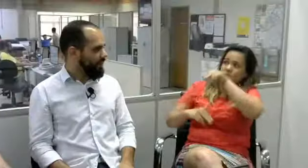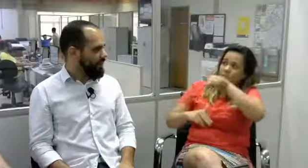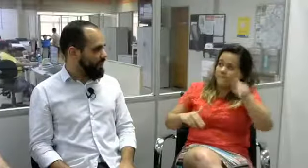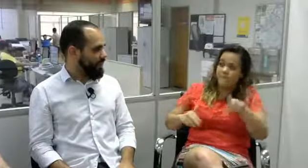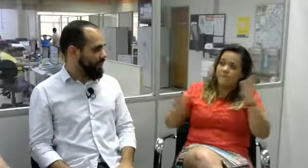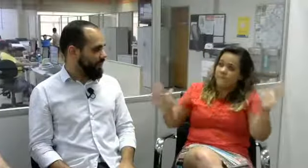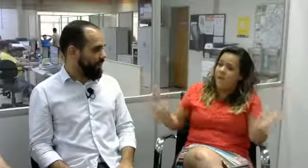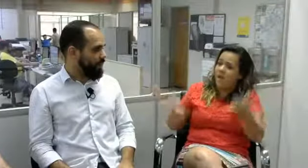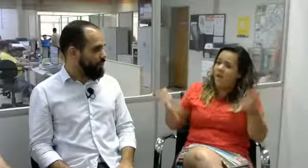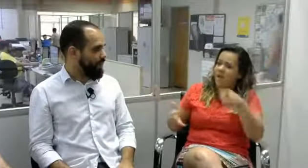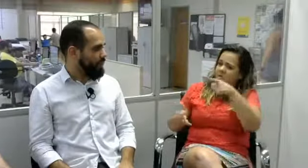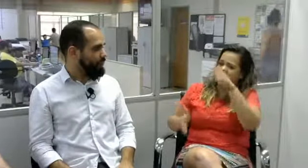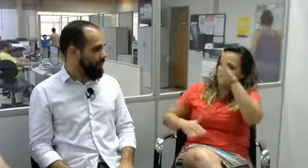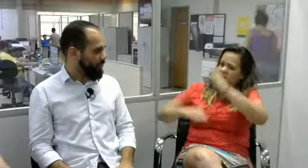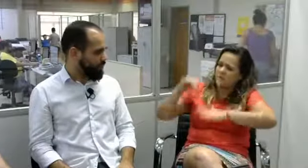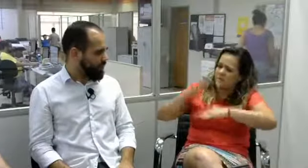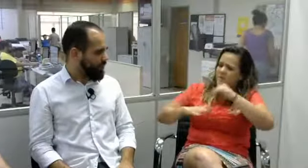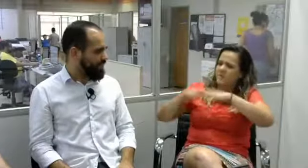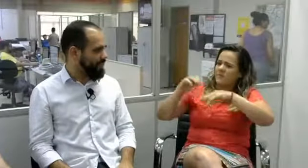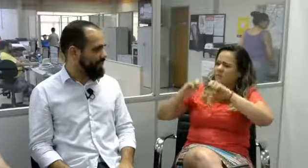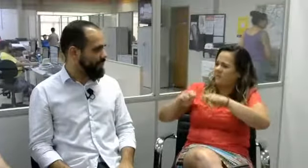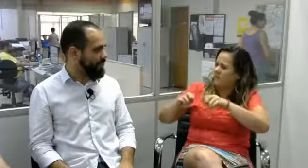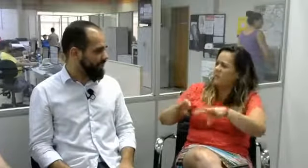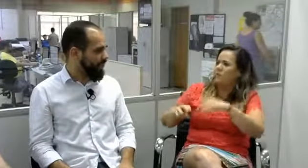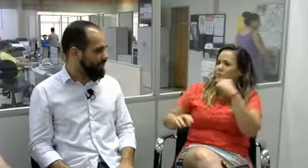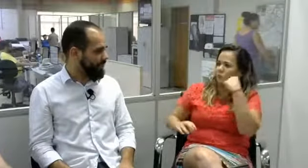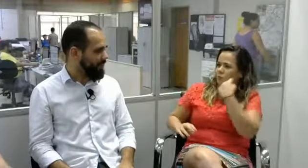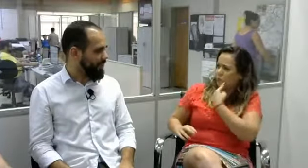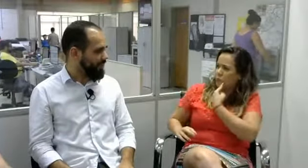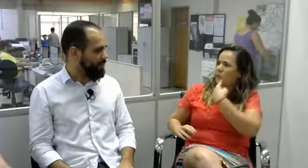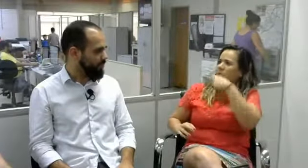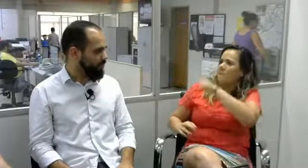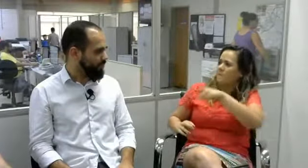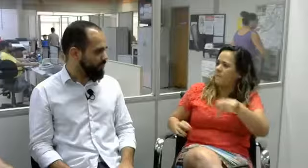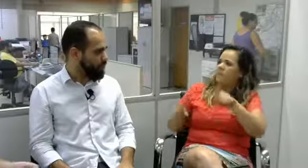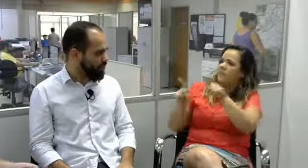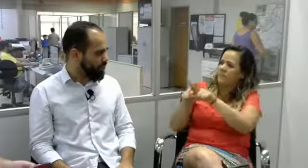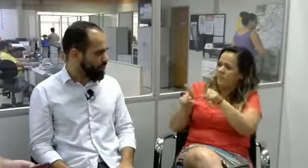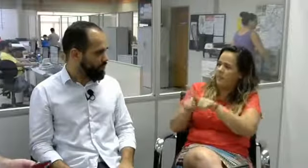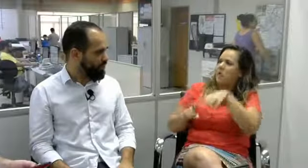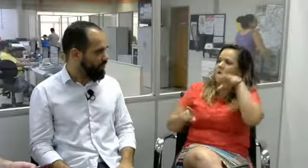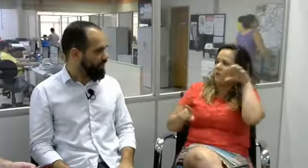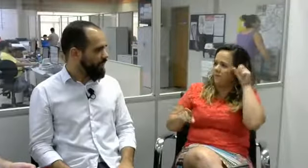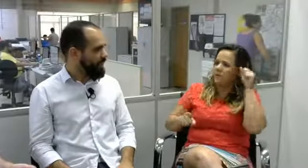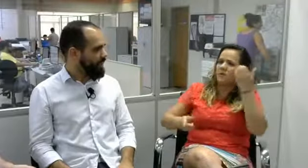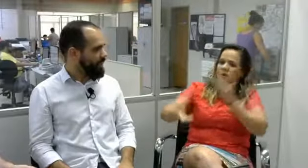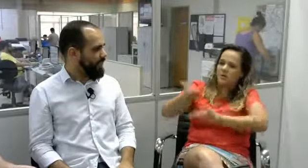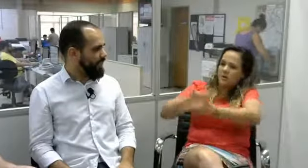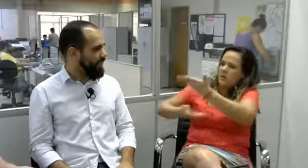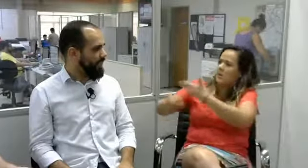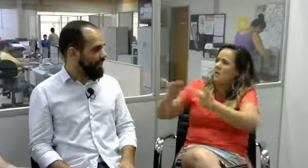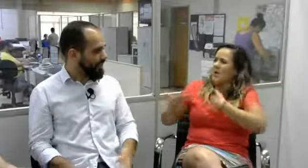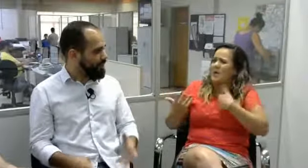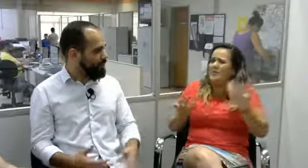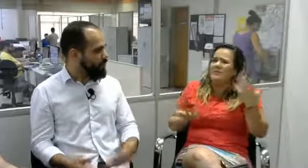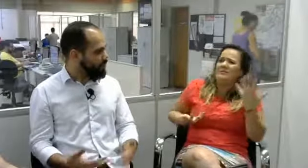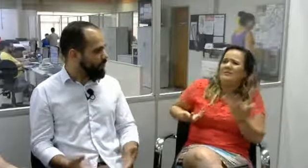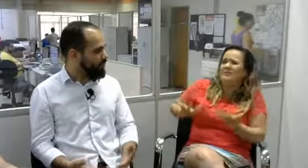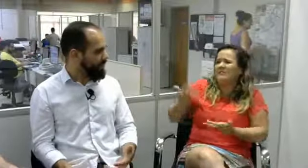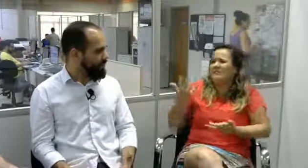E alguns eram professores e me incentivaram também a ser professora de surdos. E até mesmo com alguns ouvintes